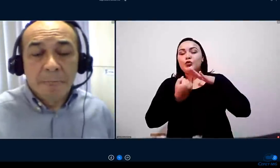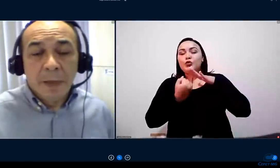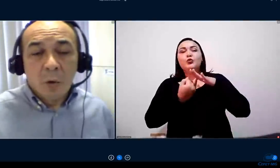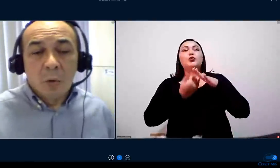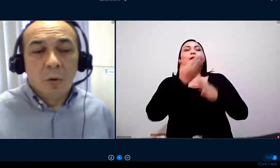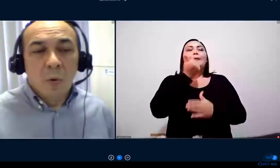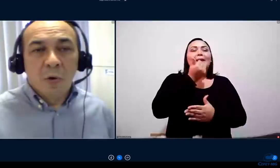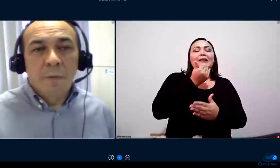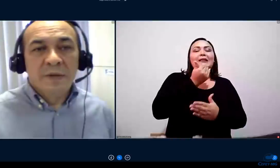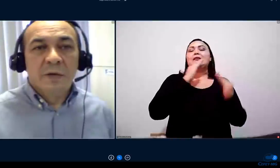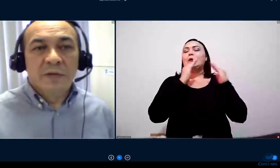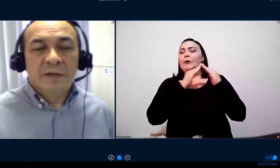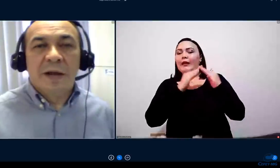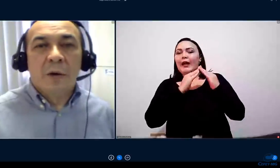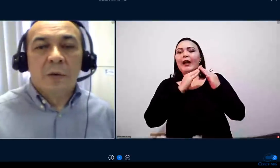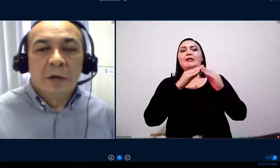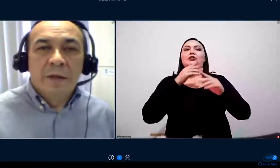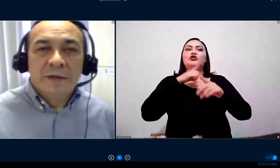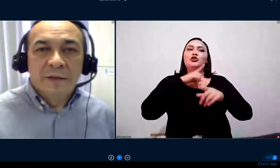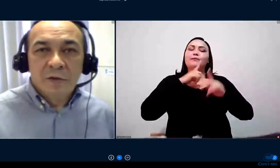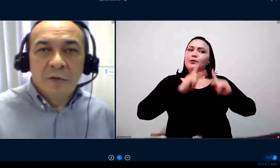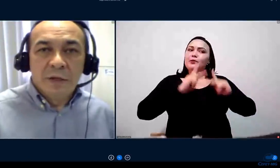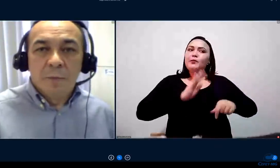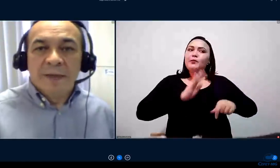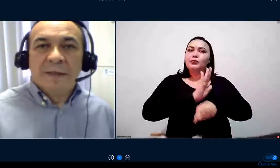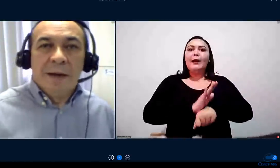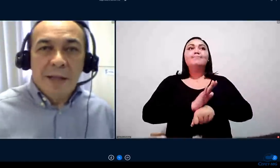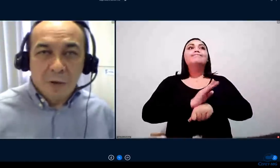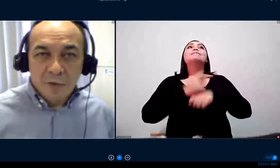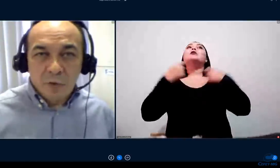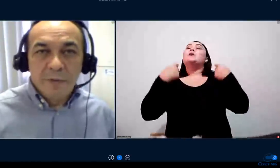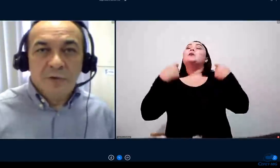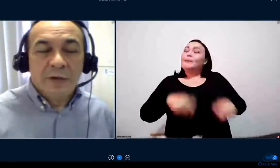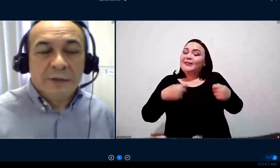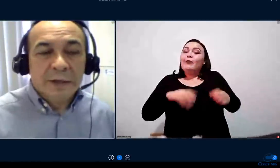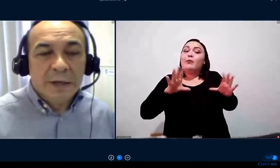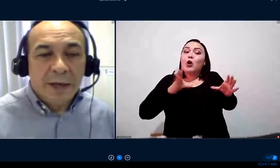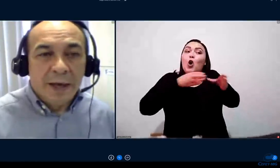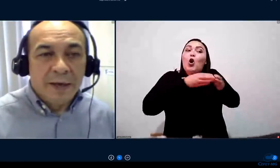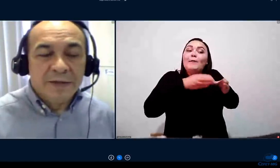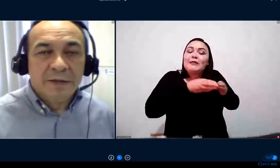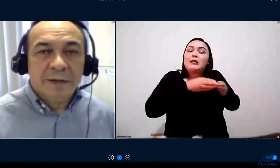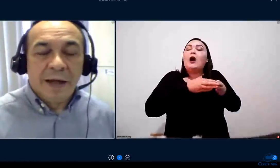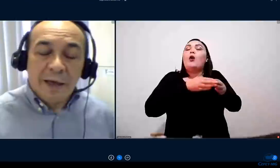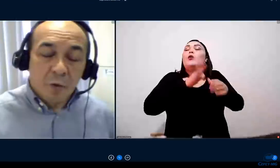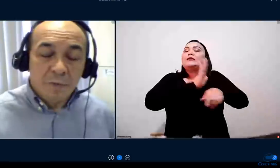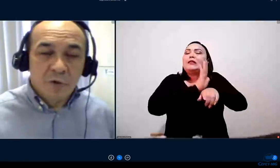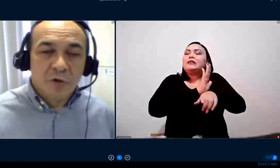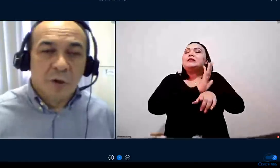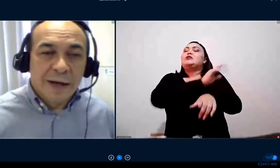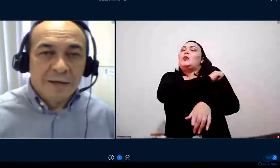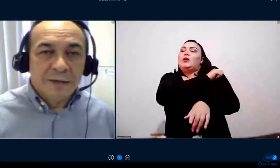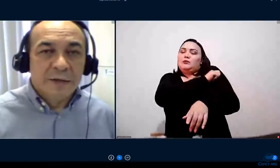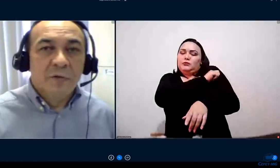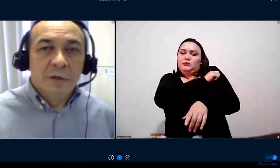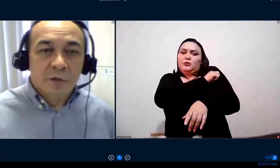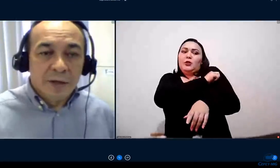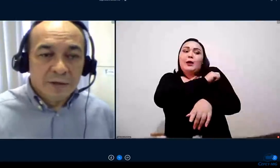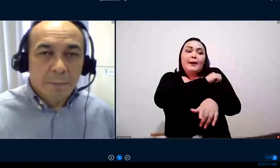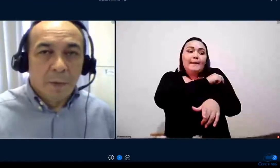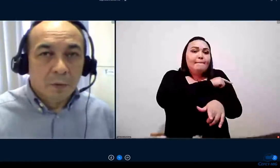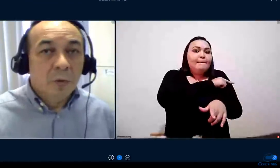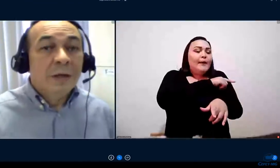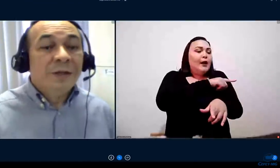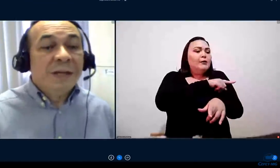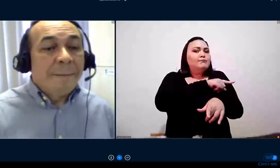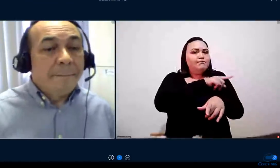já colocou a comissão central de assistência estudantil para trabalhar com as comissões centrais, comissões locais de assistência estudantil